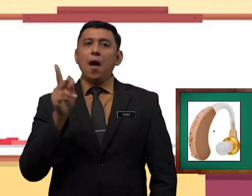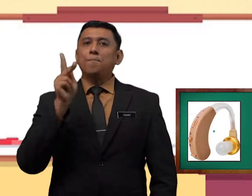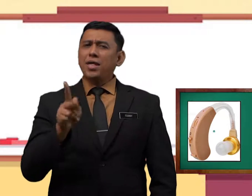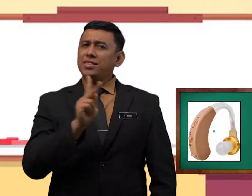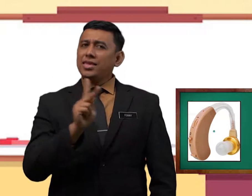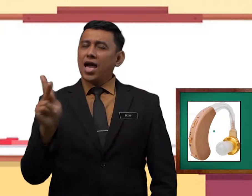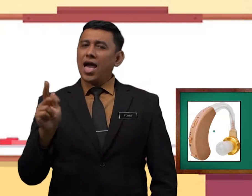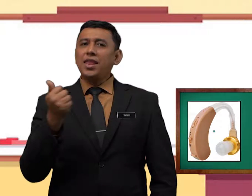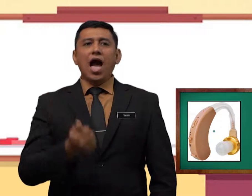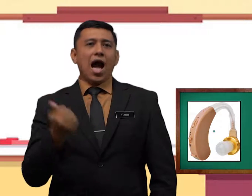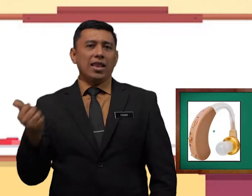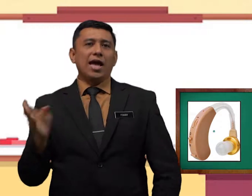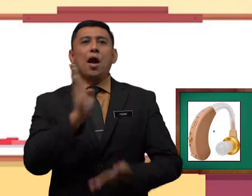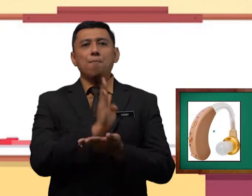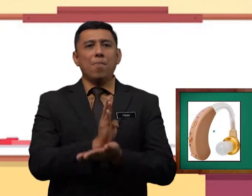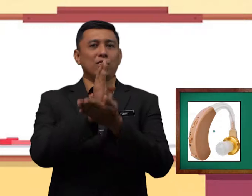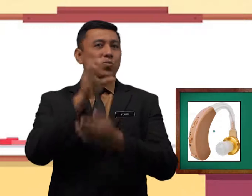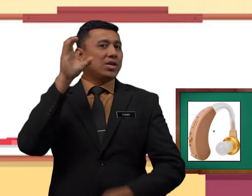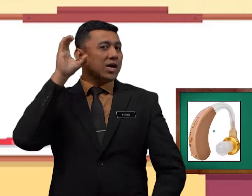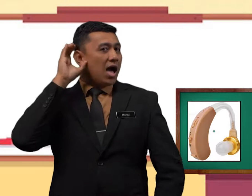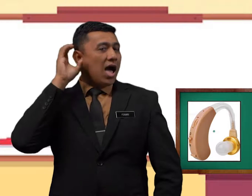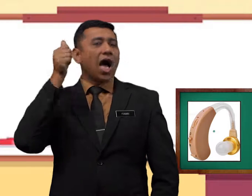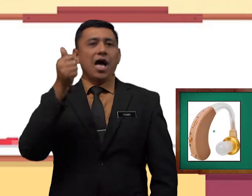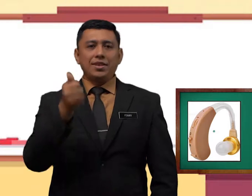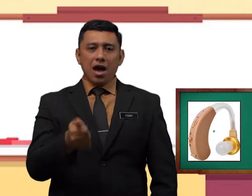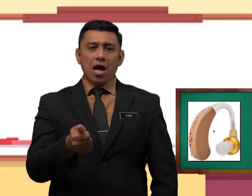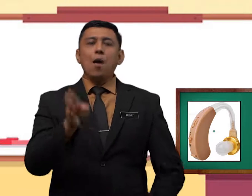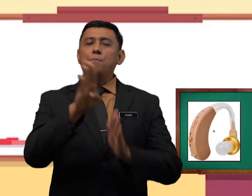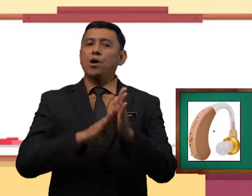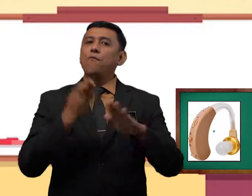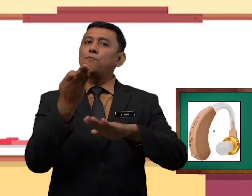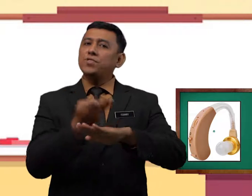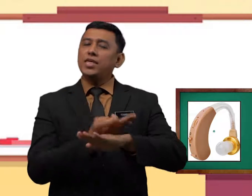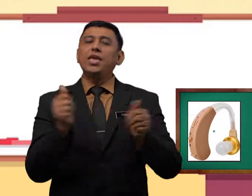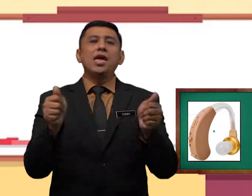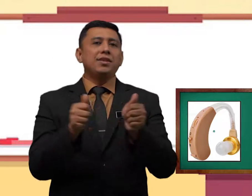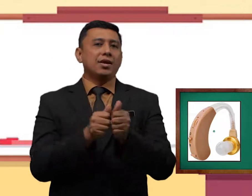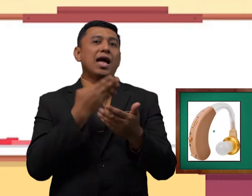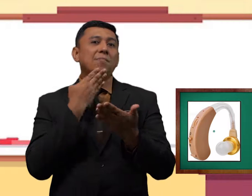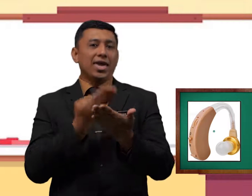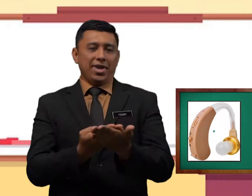pastikan alat bantu dengar anda berfungsi dengan baik.